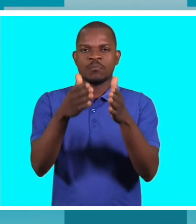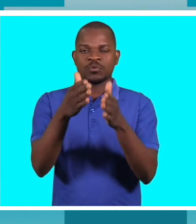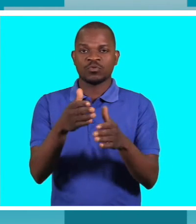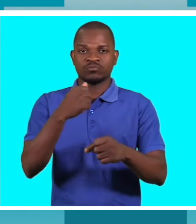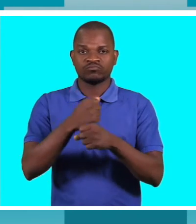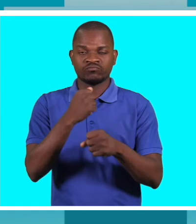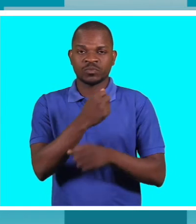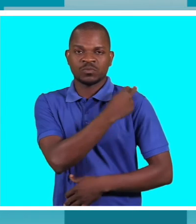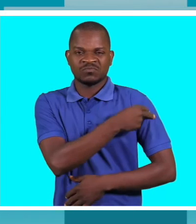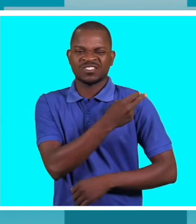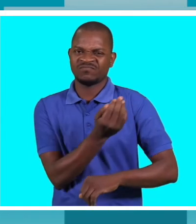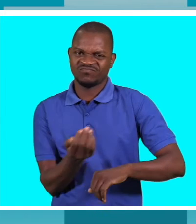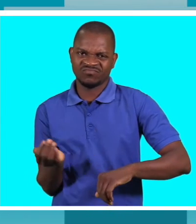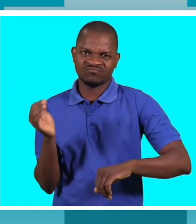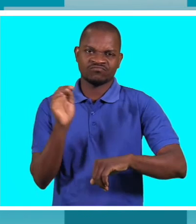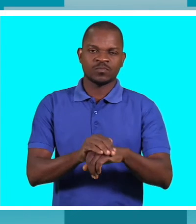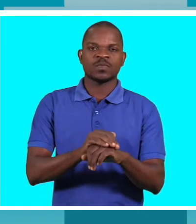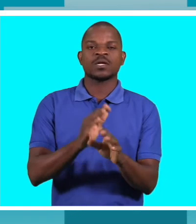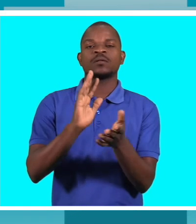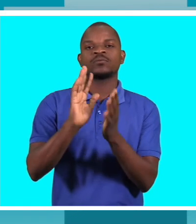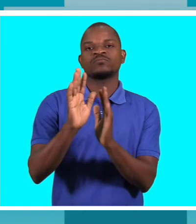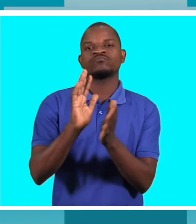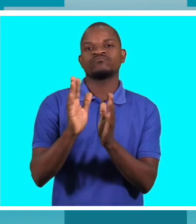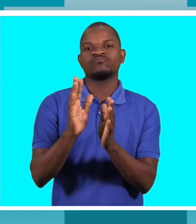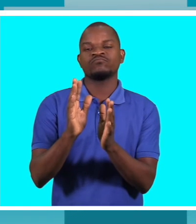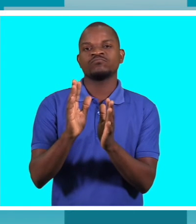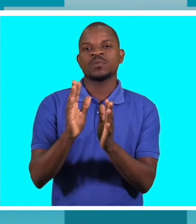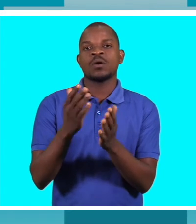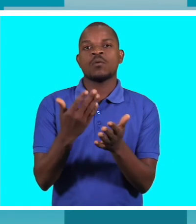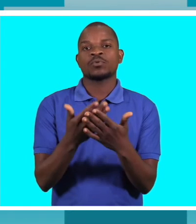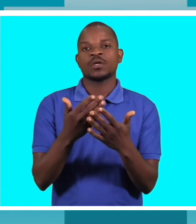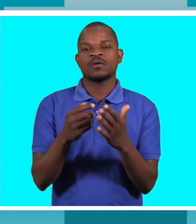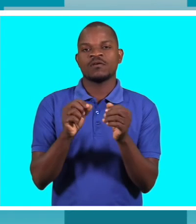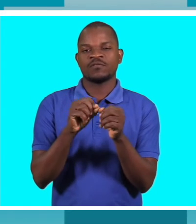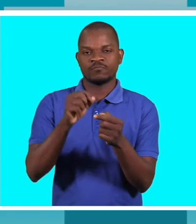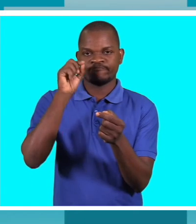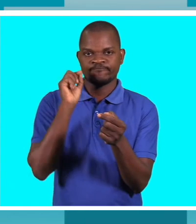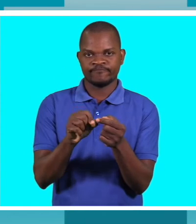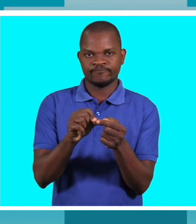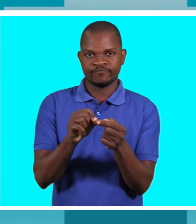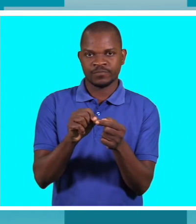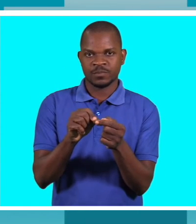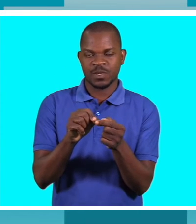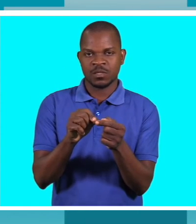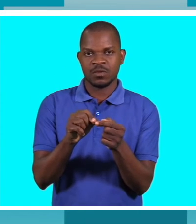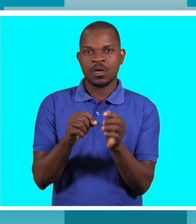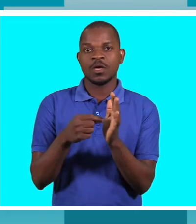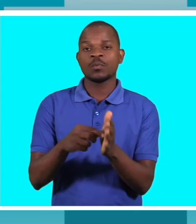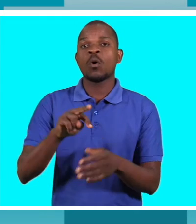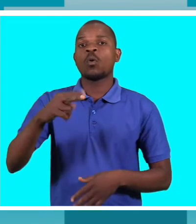abalizado em termos de língua de sinais ao longo por exemplo faz o teste para não existir a terceira pessoa a saber do